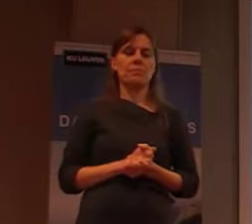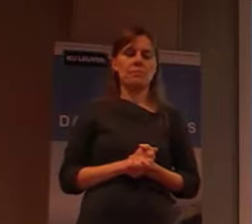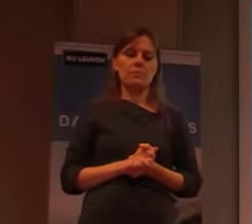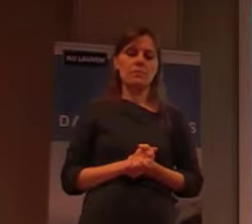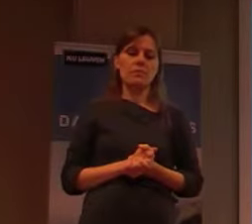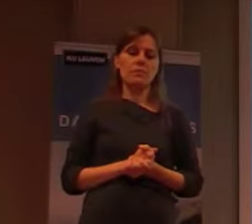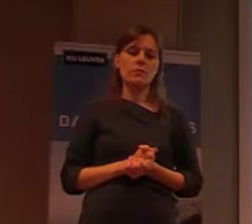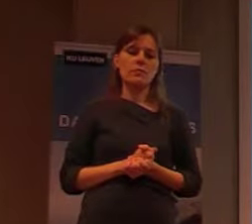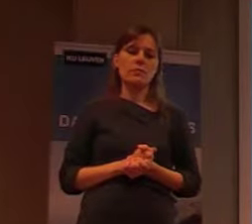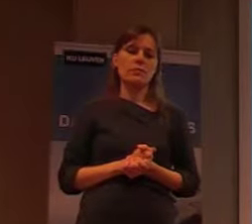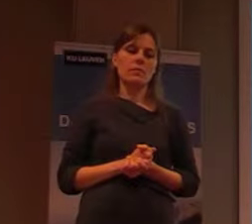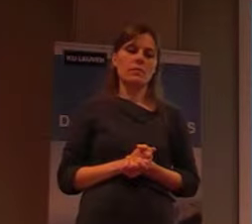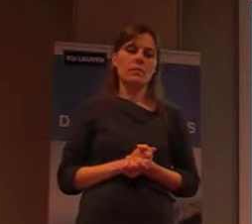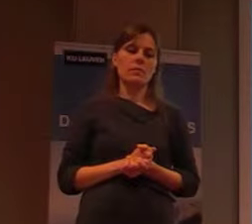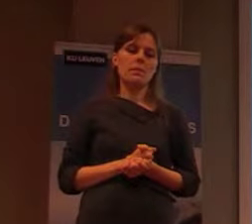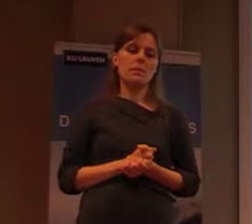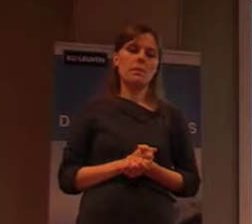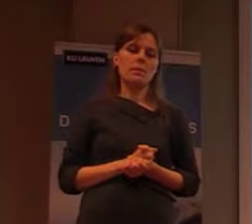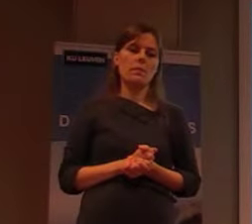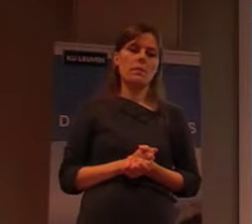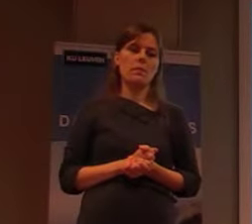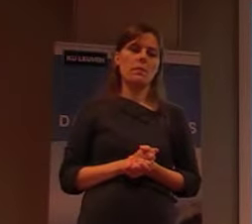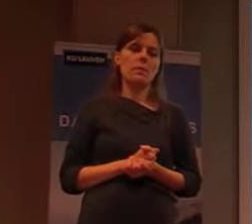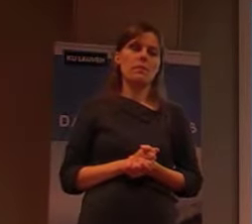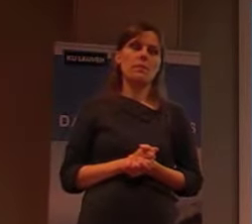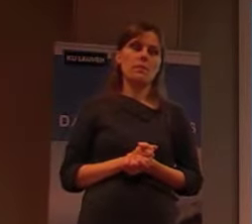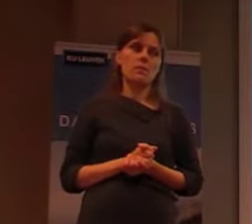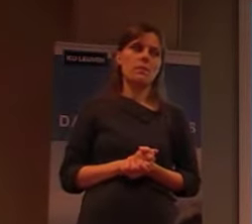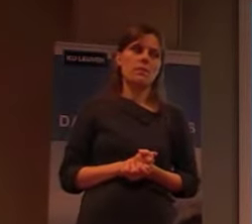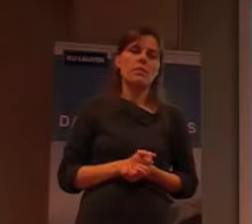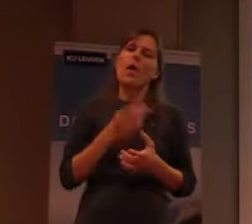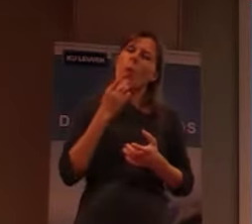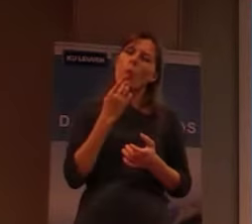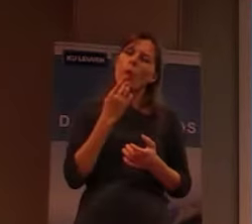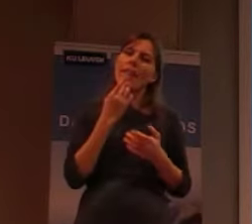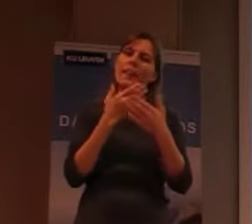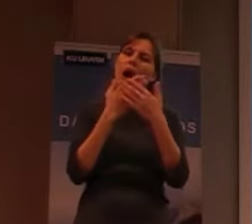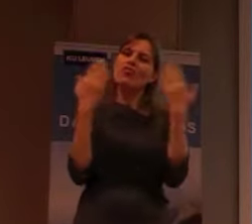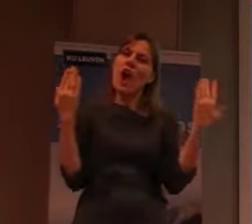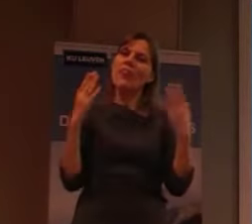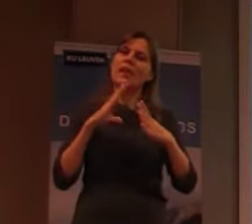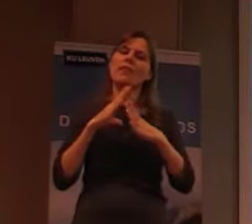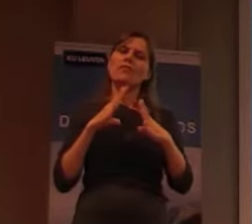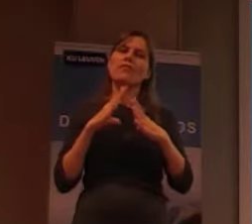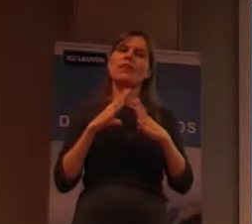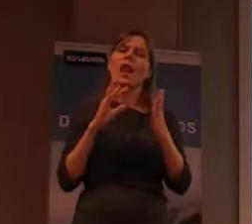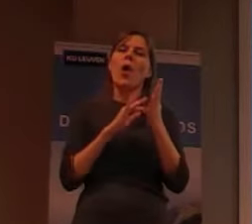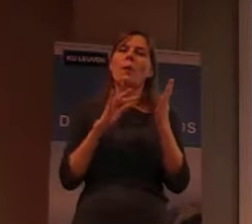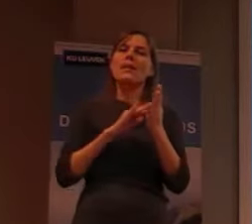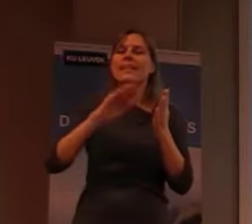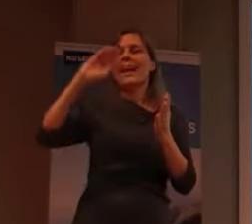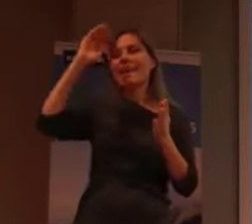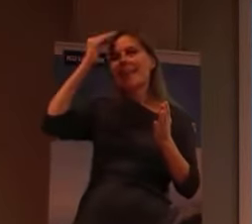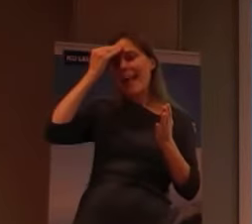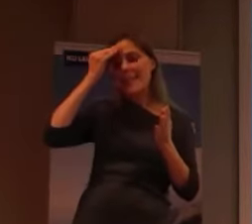verblijven. Dus, ik wil dat, eventjes, aanbrengen, om, te stellen, dat, de kennis,